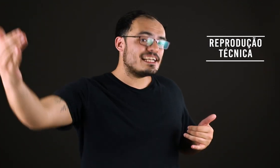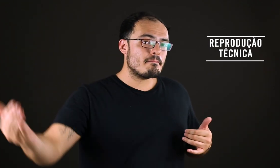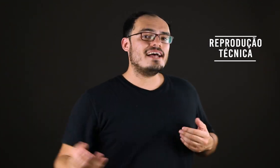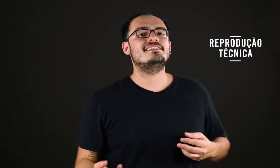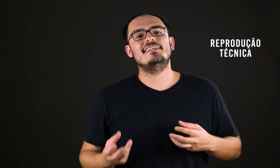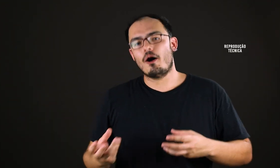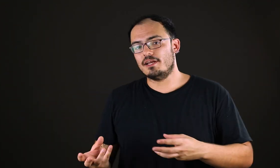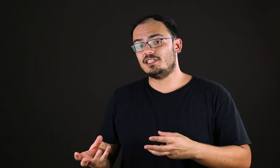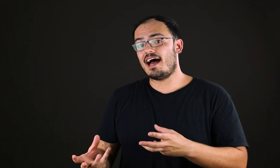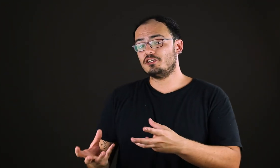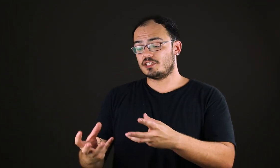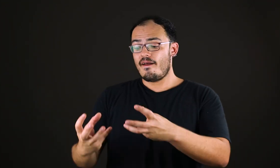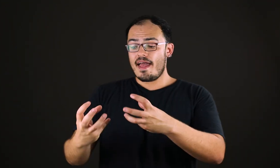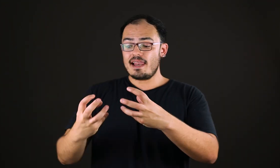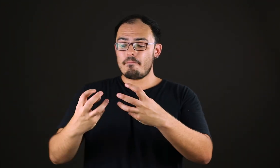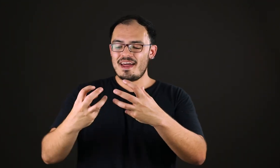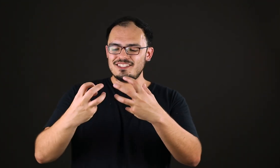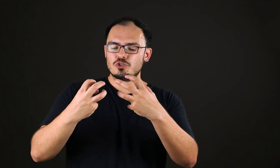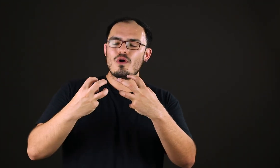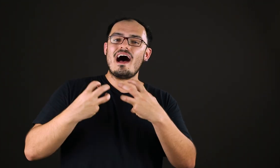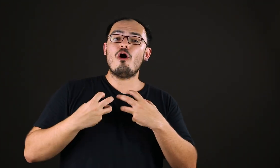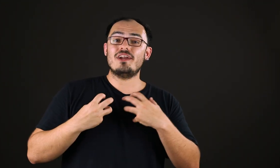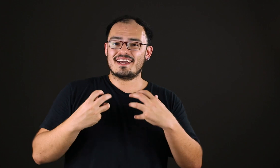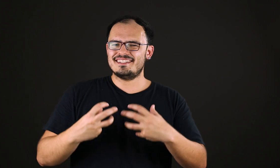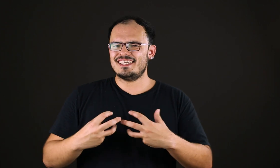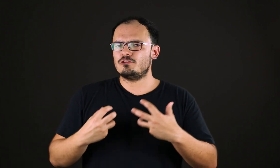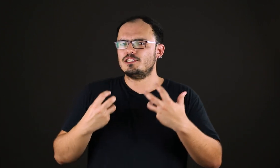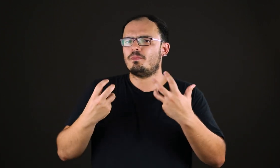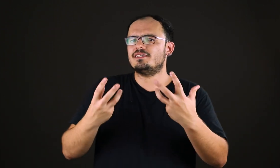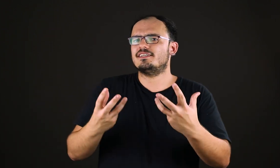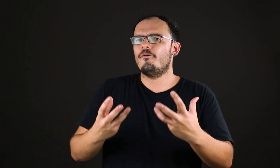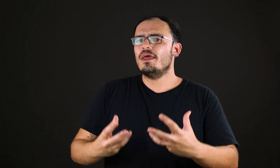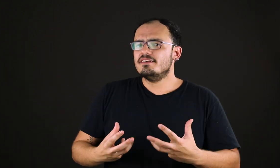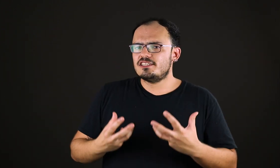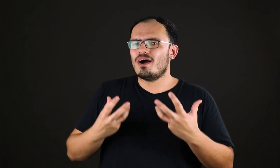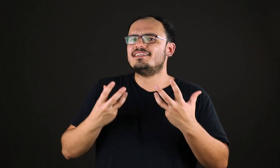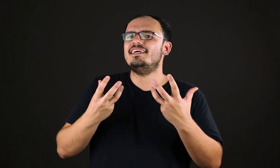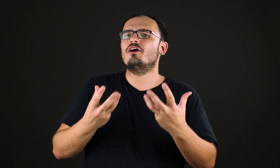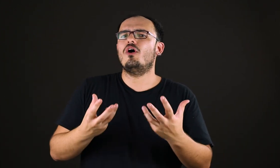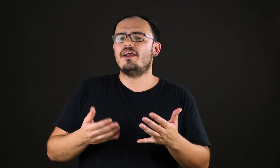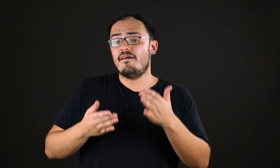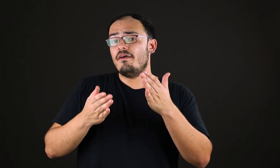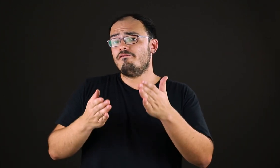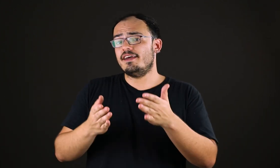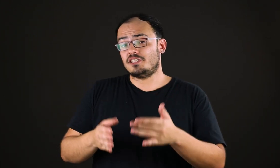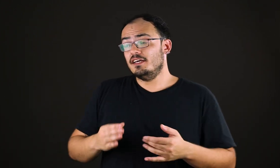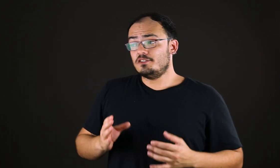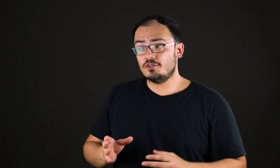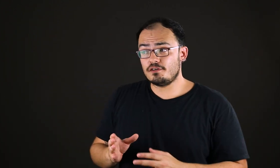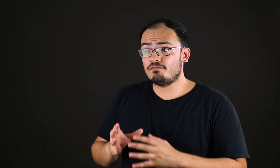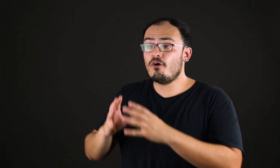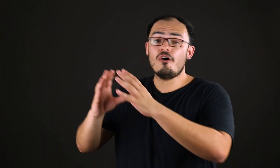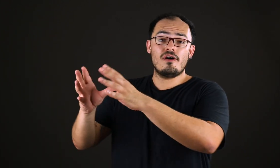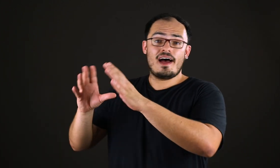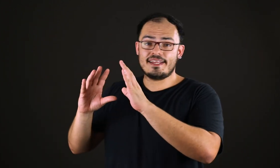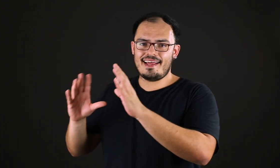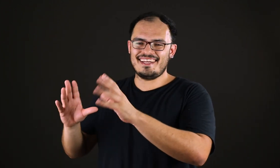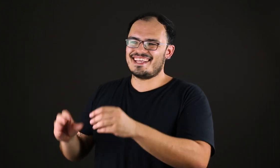em massa da obra de arte, ela perde a sua aura, quer dizer, sua expressão, seu aqui e agora. Veja, se você for até a